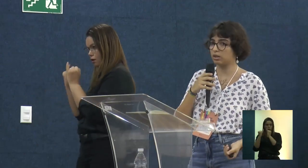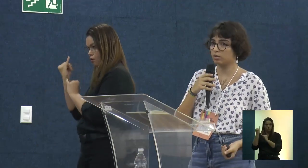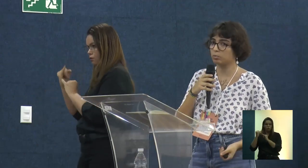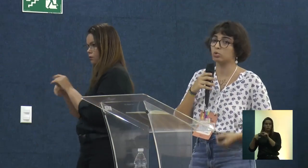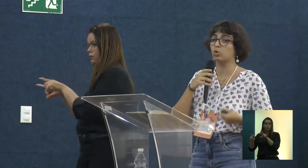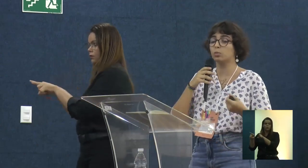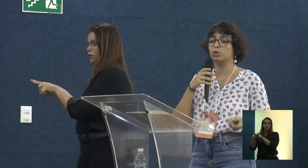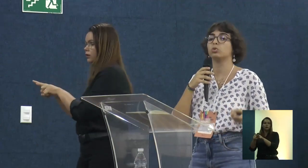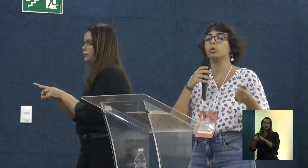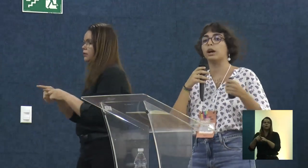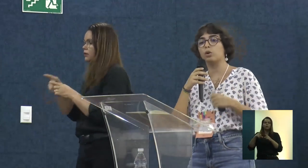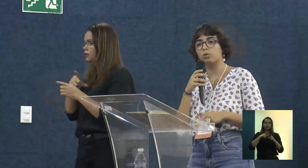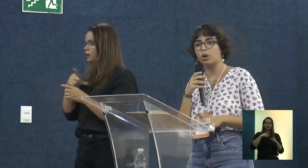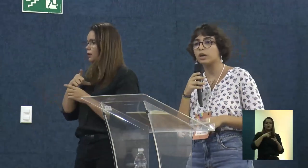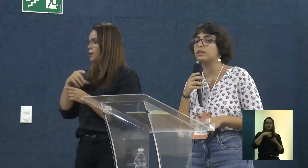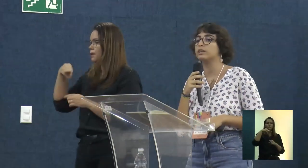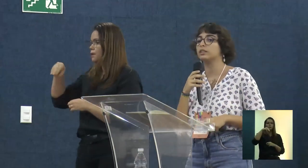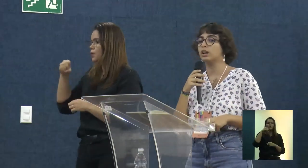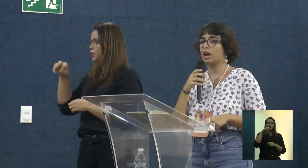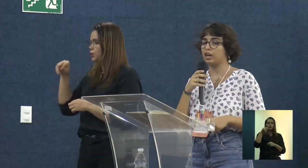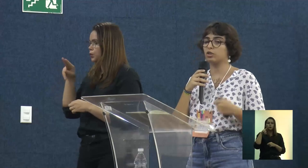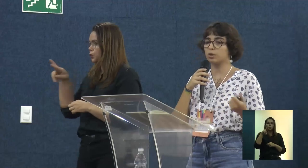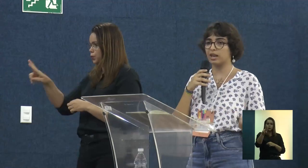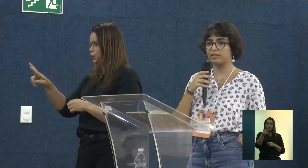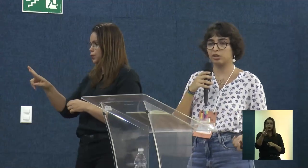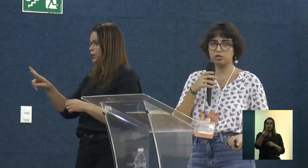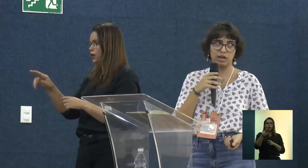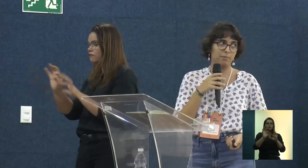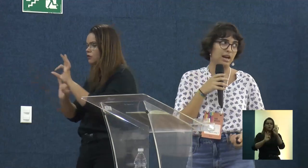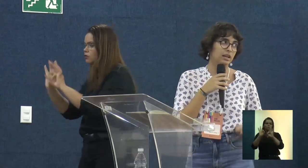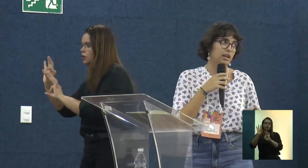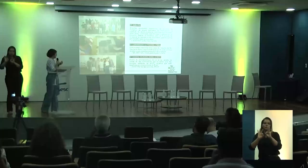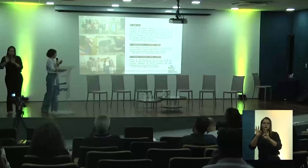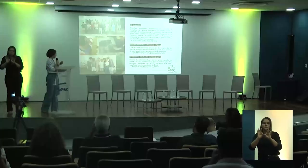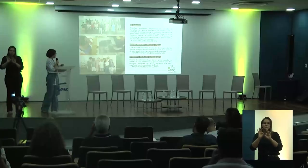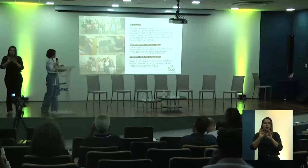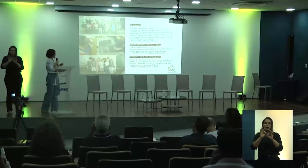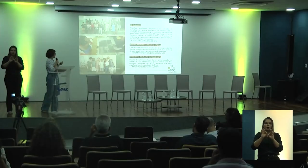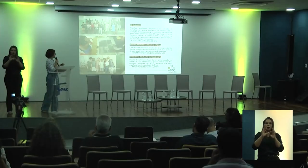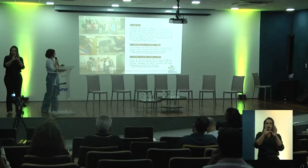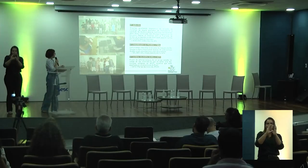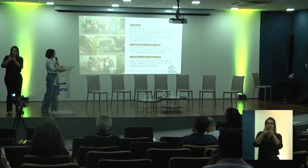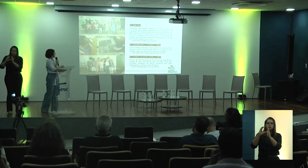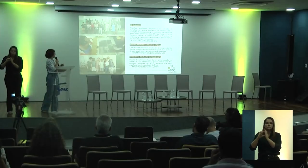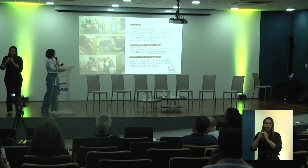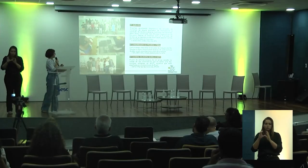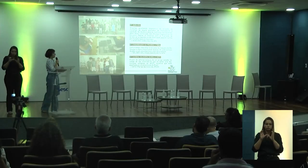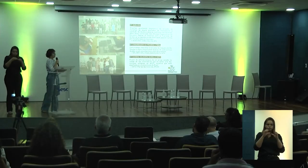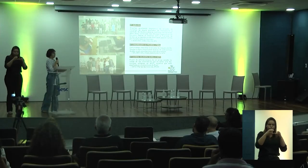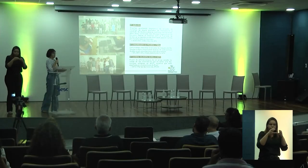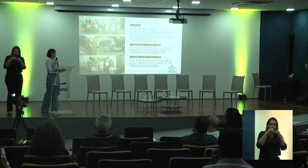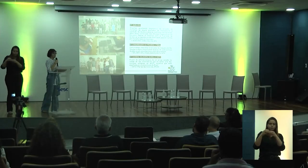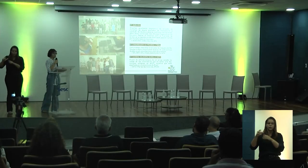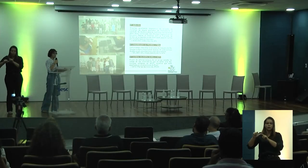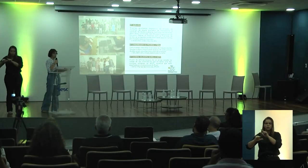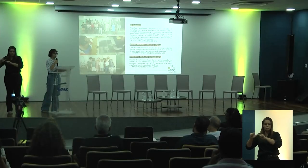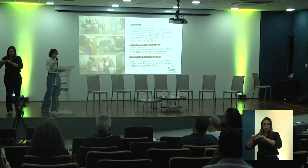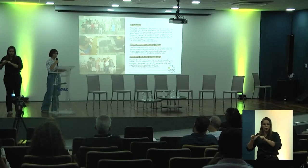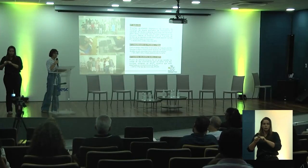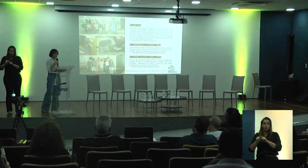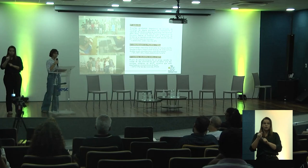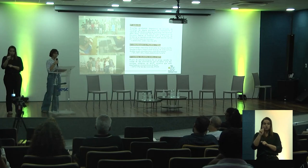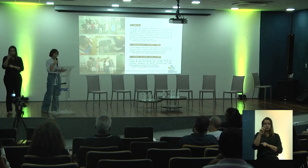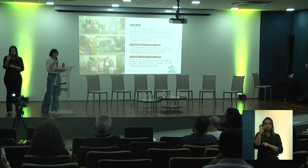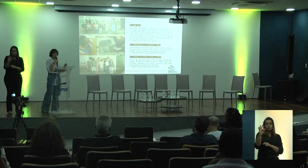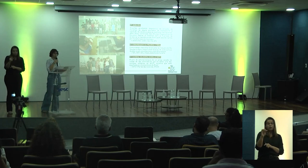também é do Motu. O Motu é o que organiza as comunidades que a gente trabalha. E esse GT, especificamente, é um GT